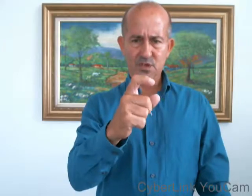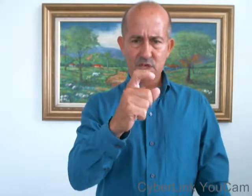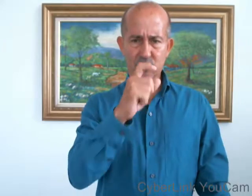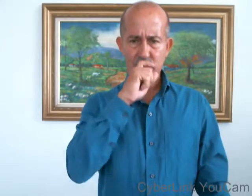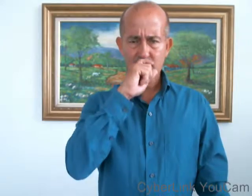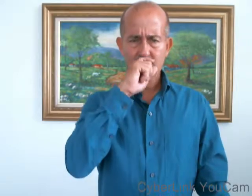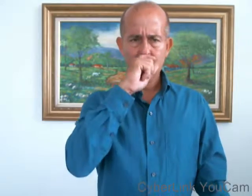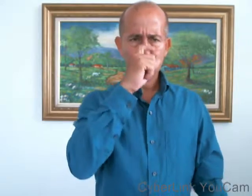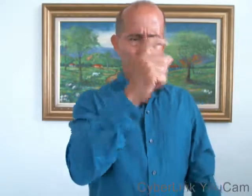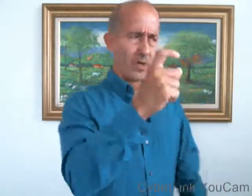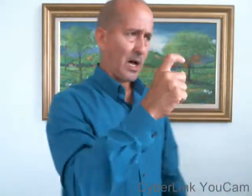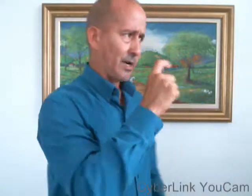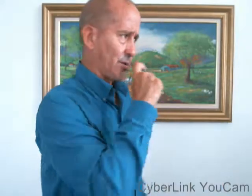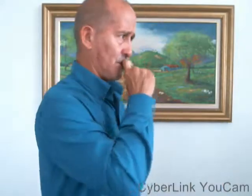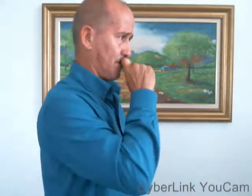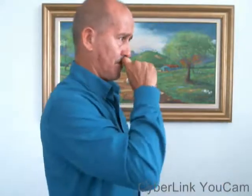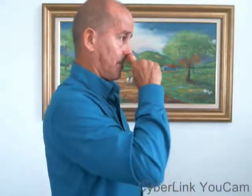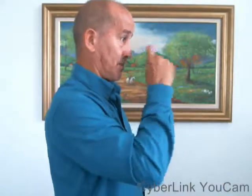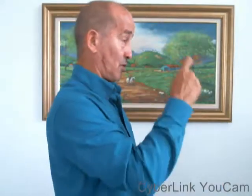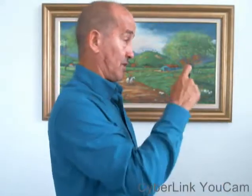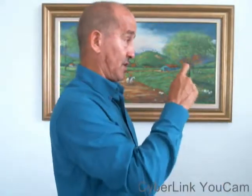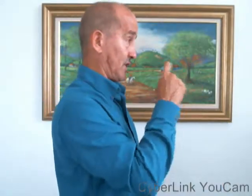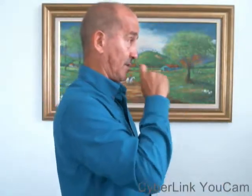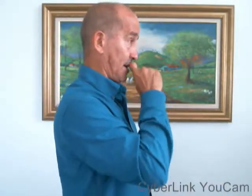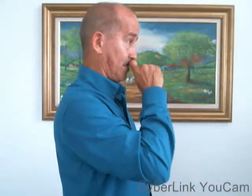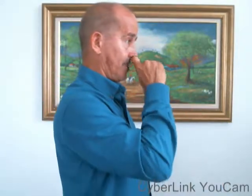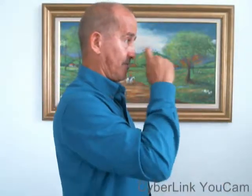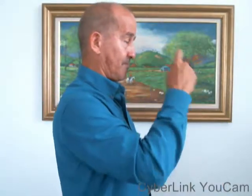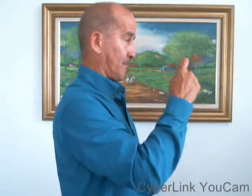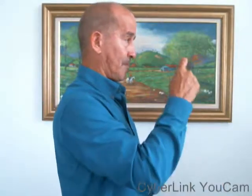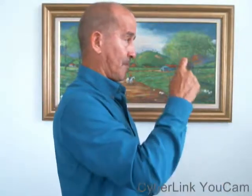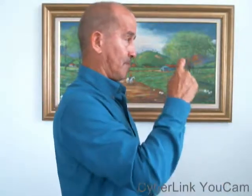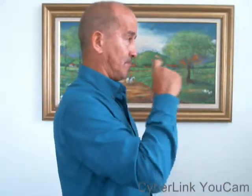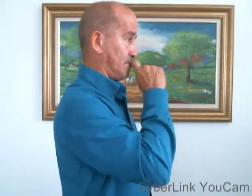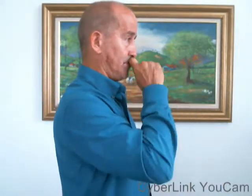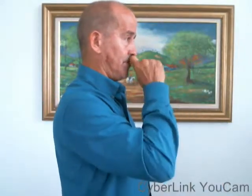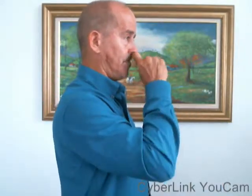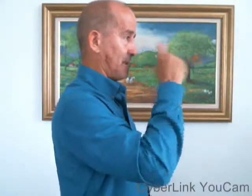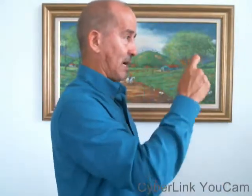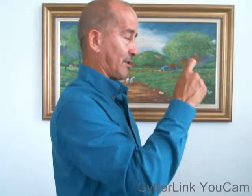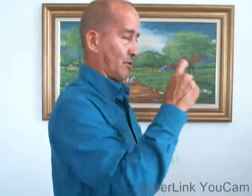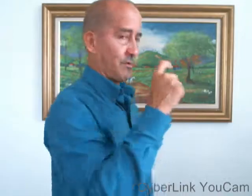geno, estoy arto, estoy geno, ¿verdad? Arto,